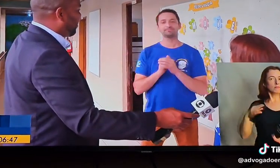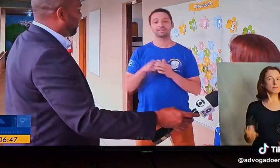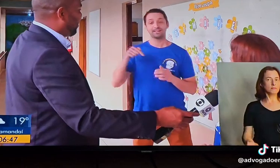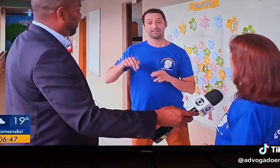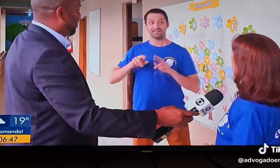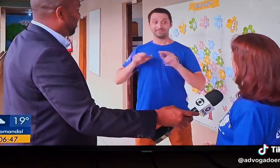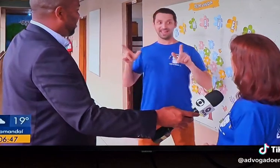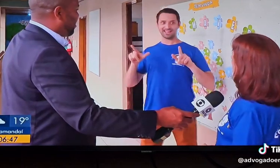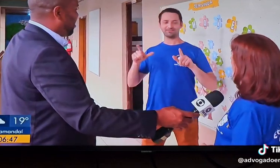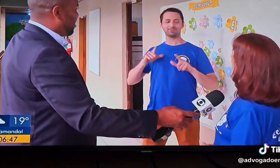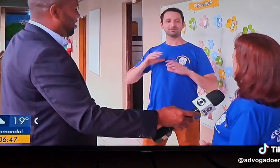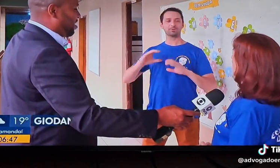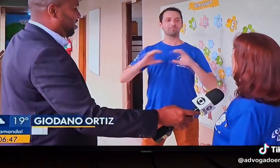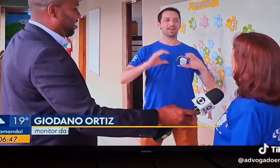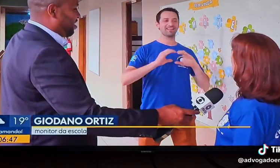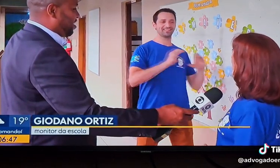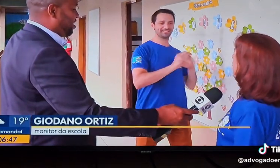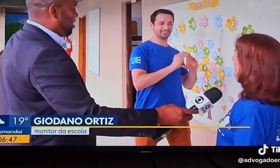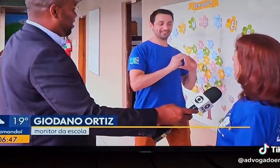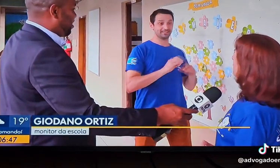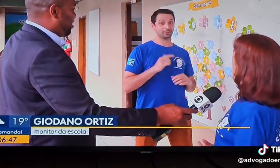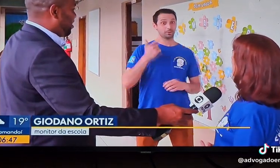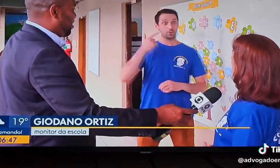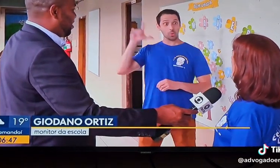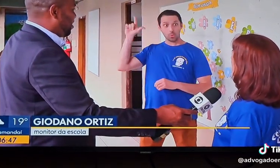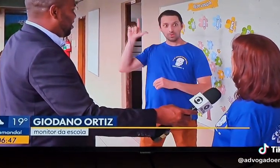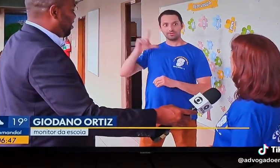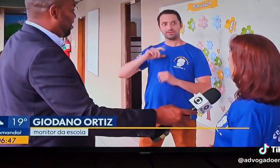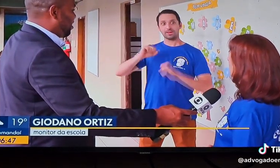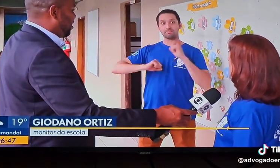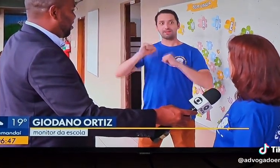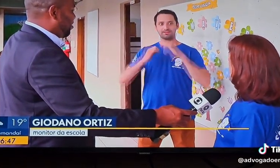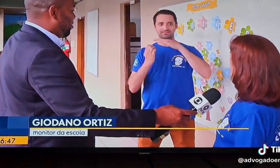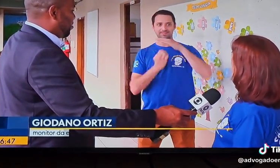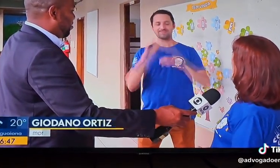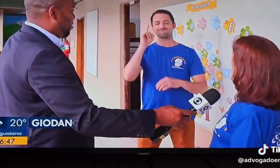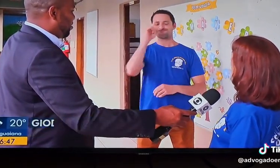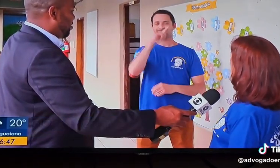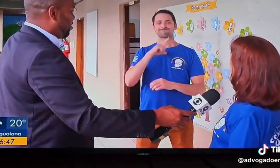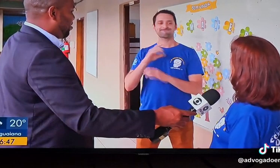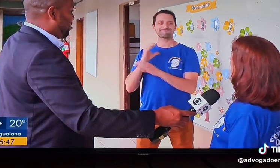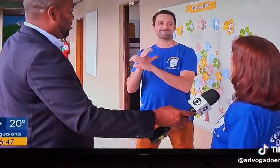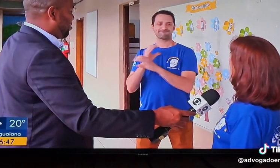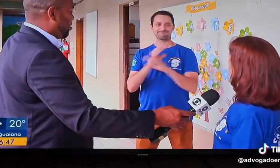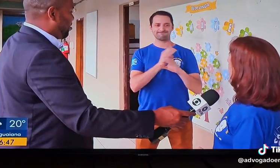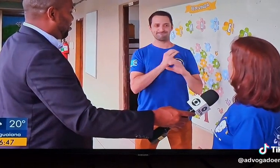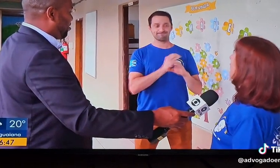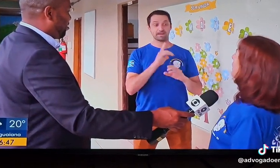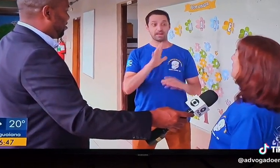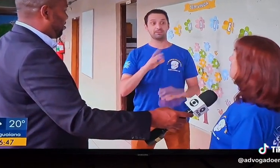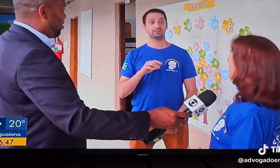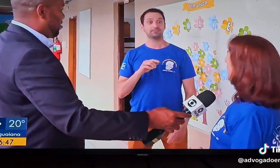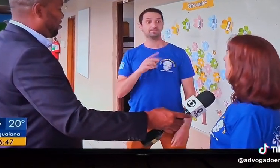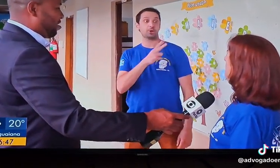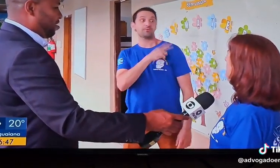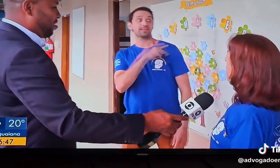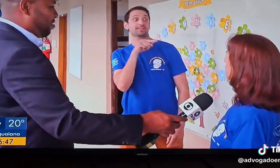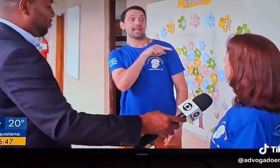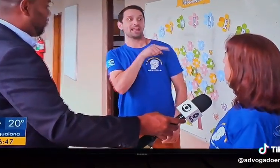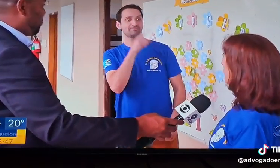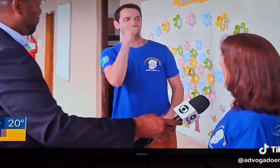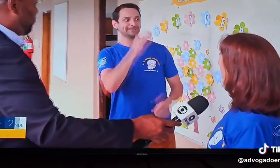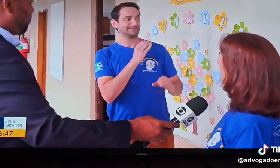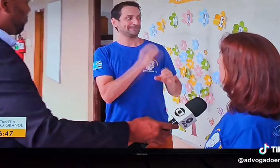Isso é verdade. Aqui é diferente. Aqui nós temos a comunicação tranquila, fácil. É muito bom agora em